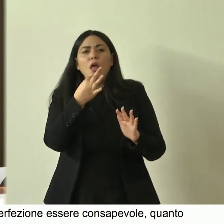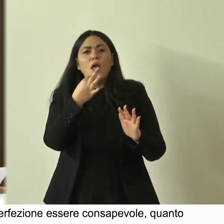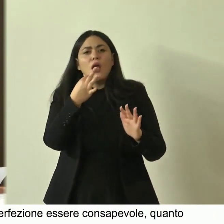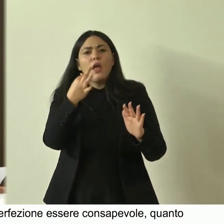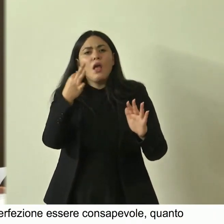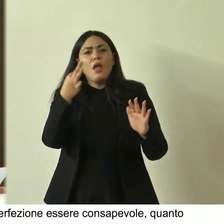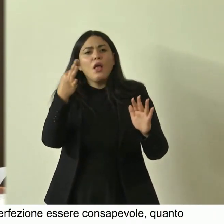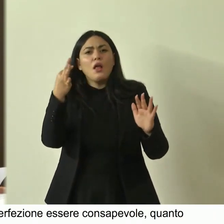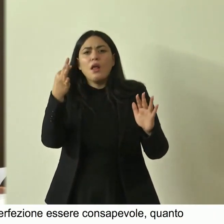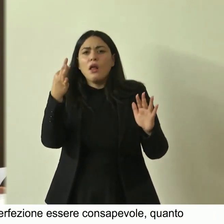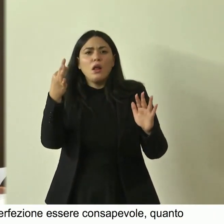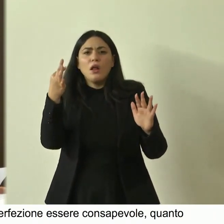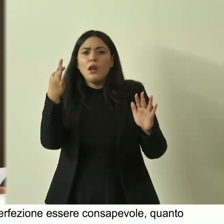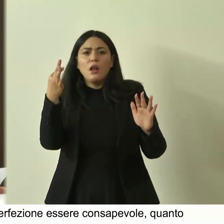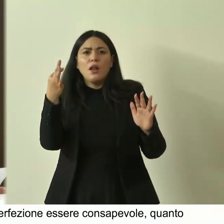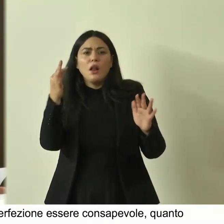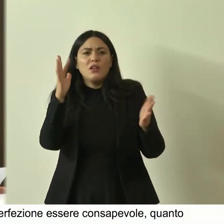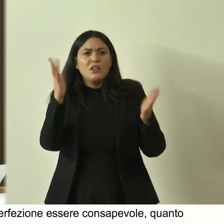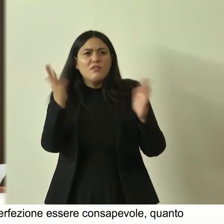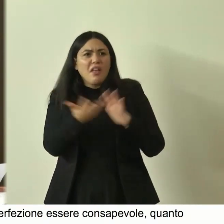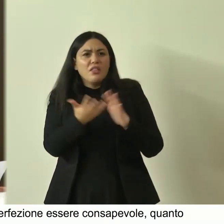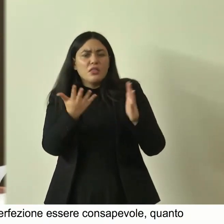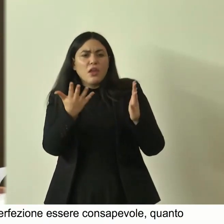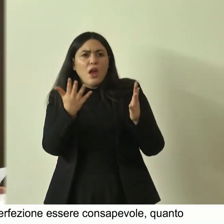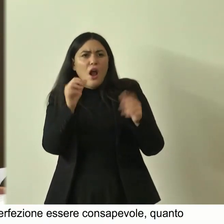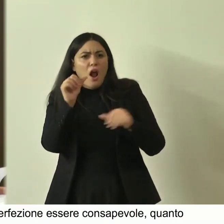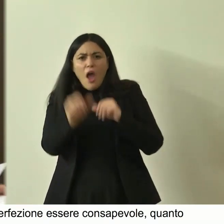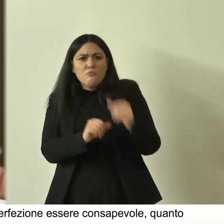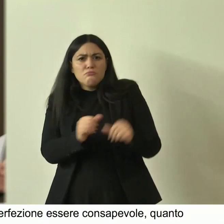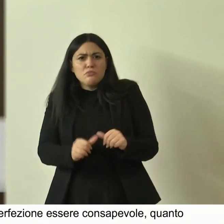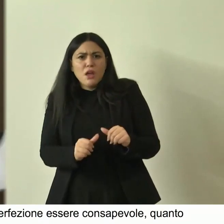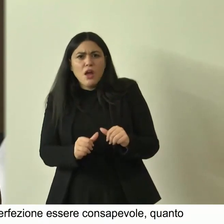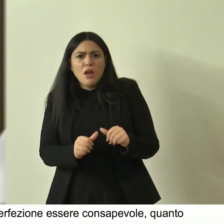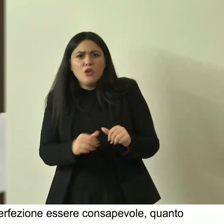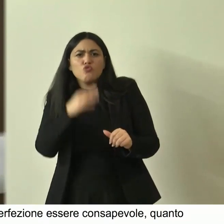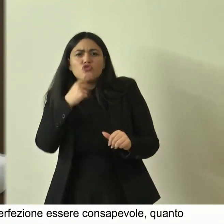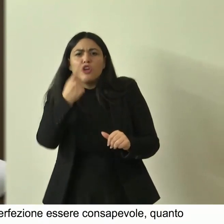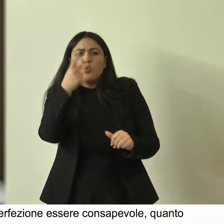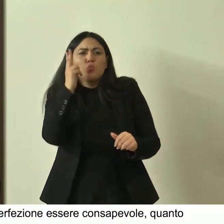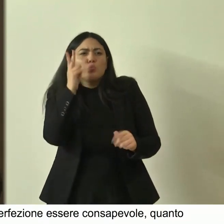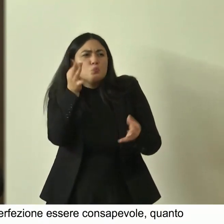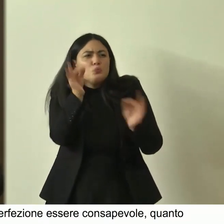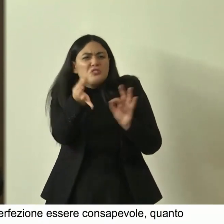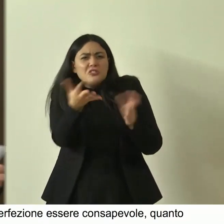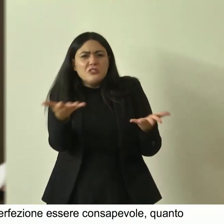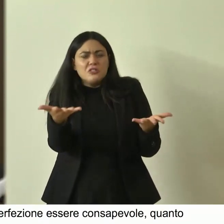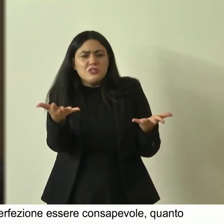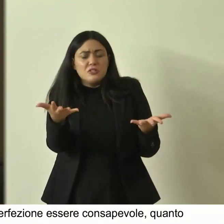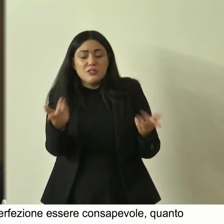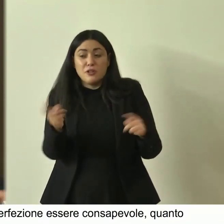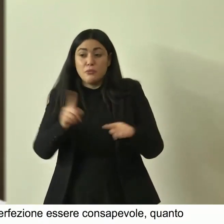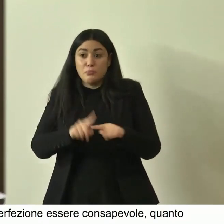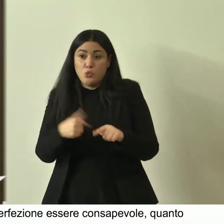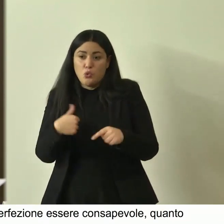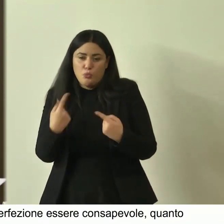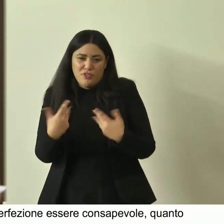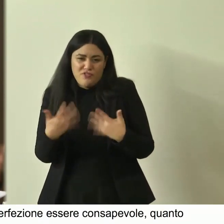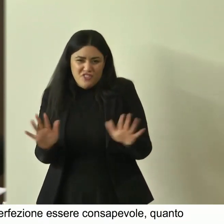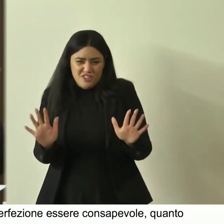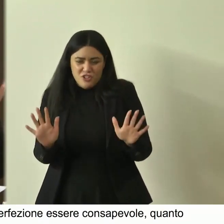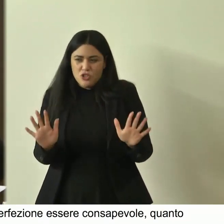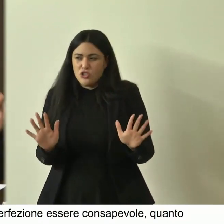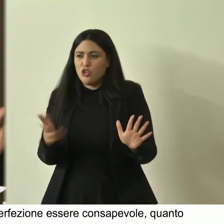non sia assolutamente più strabiliante e poi finisco c'è